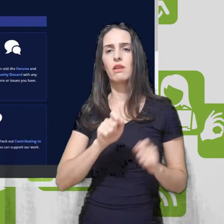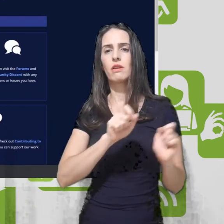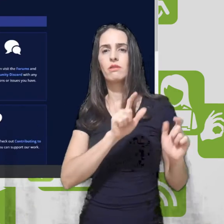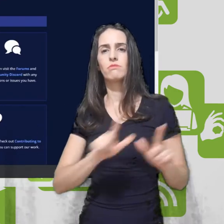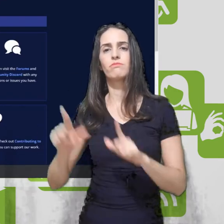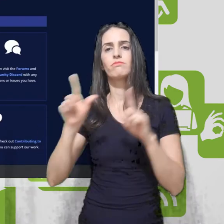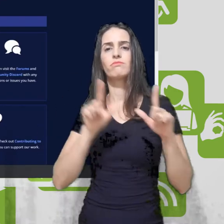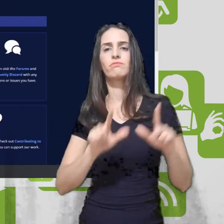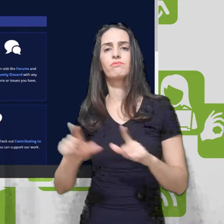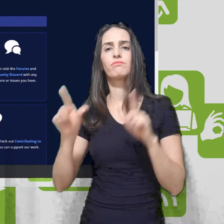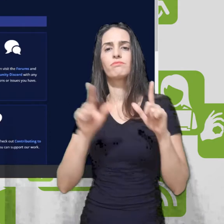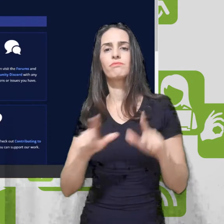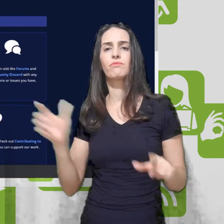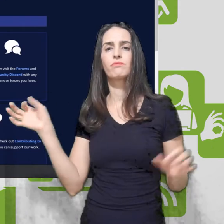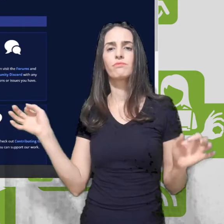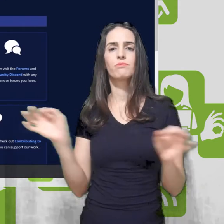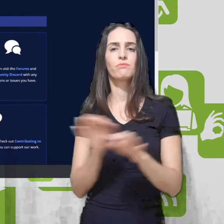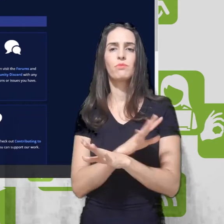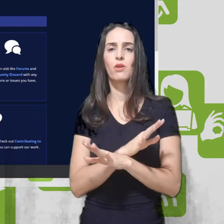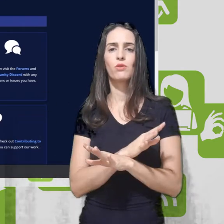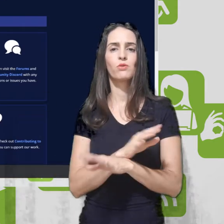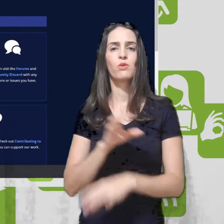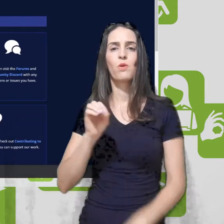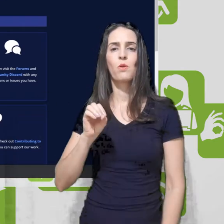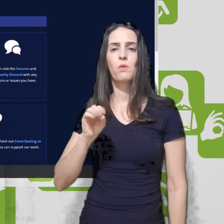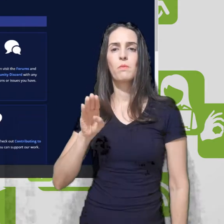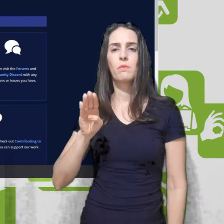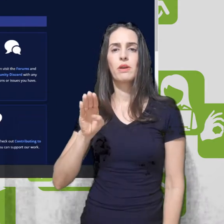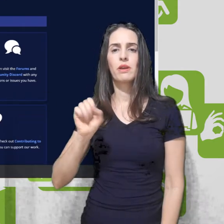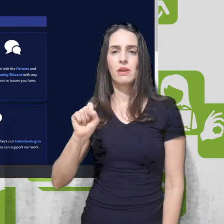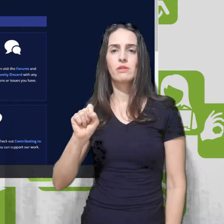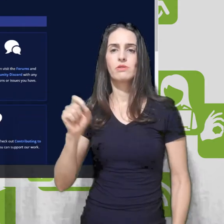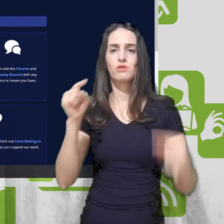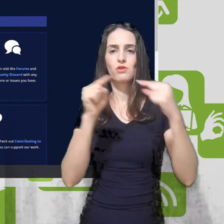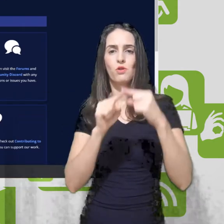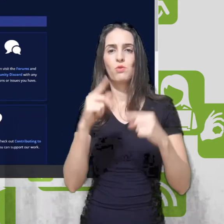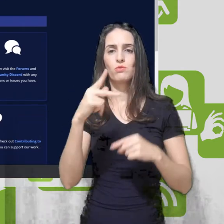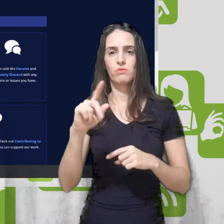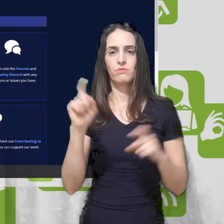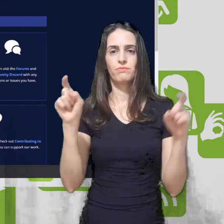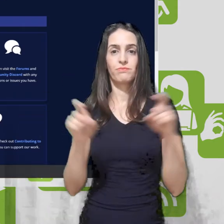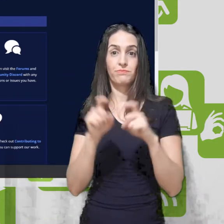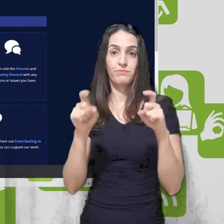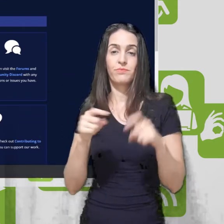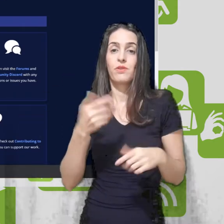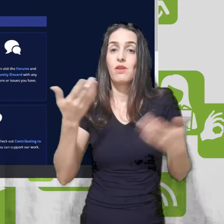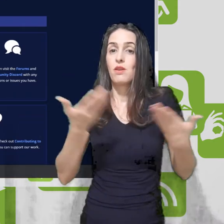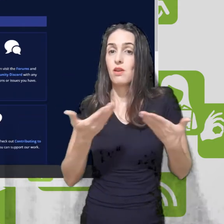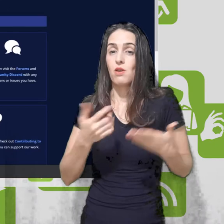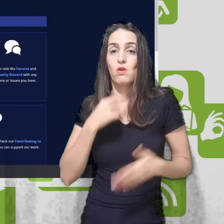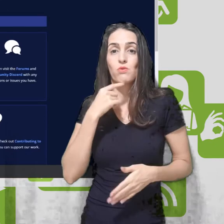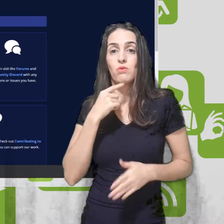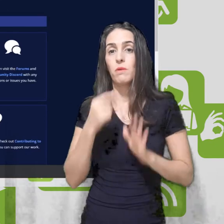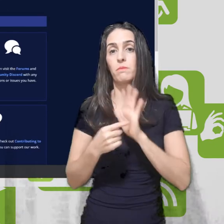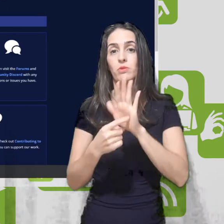clicarem aqui e instalarem de acordo com o seu sistema operacional. Não vou mostrar aqui porque o meu já está instalado